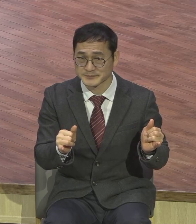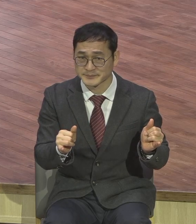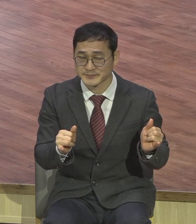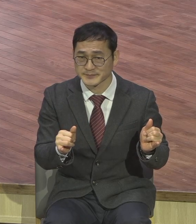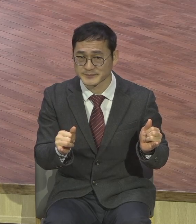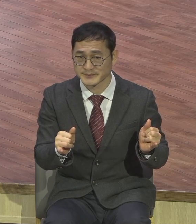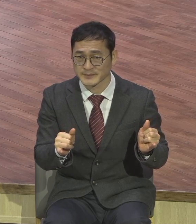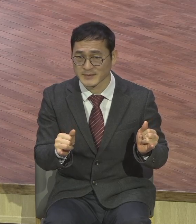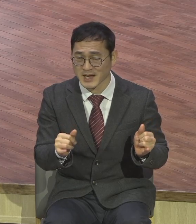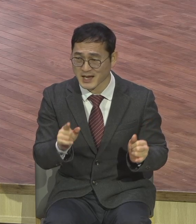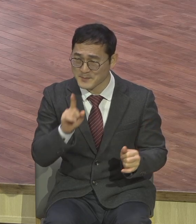자는